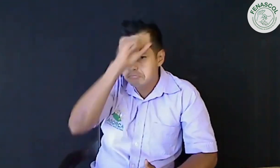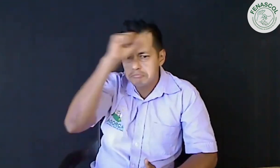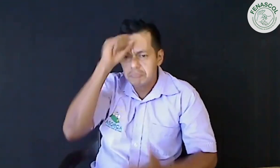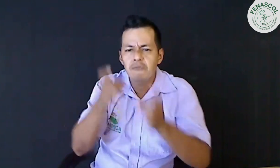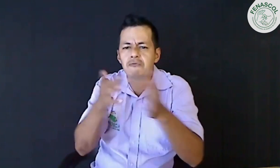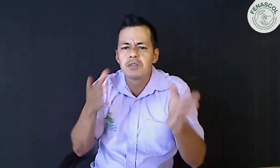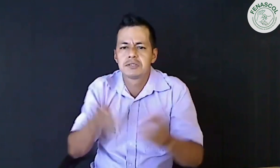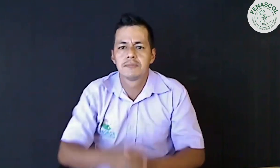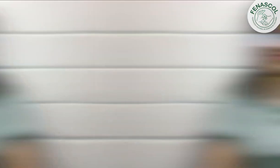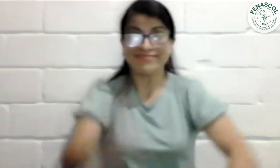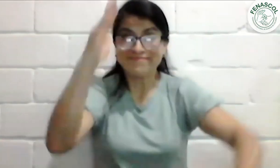¿cuándo fue esta reunión?